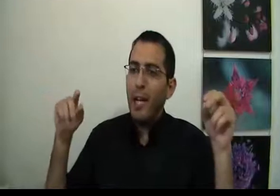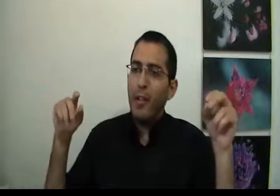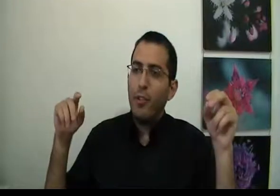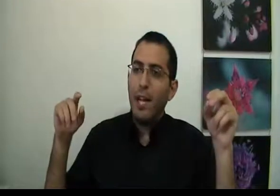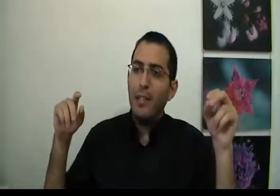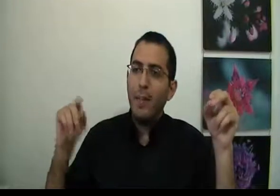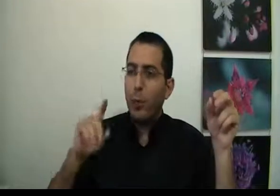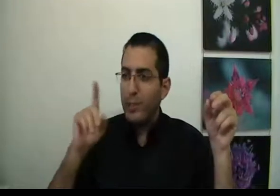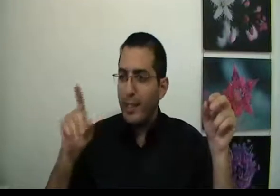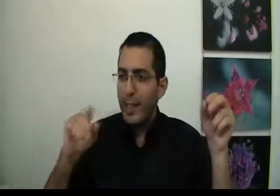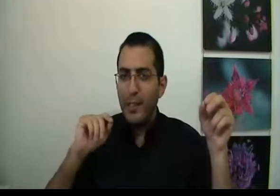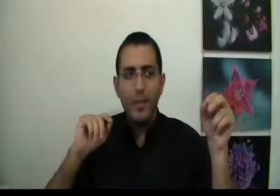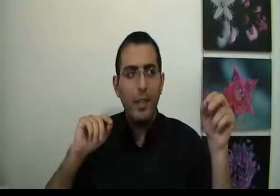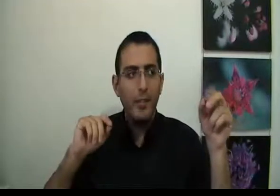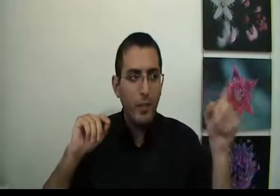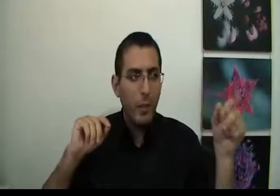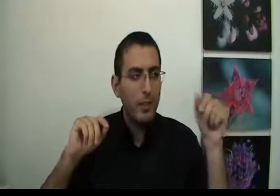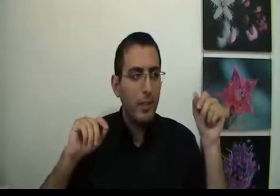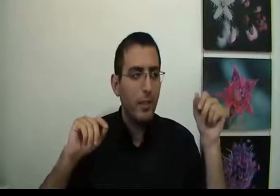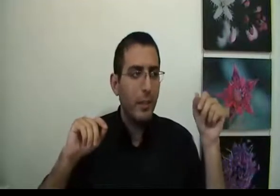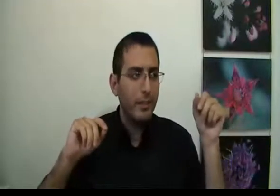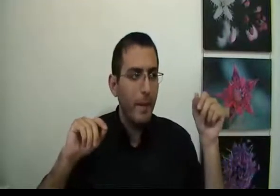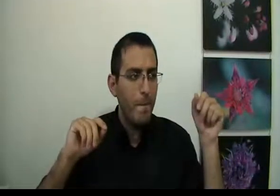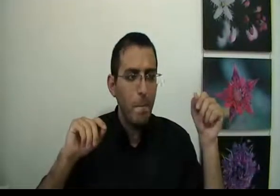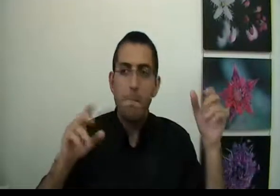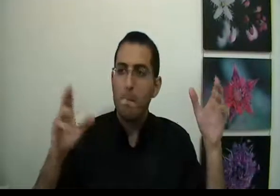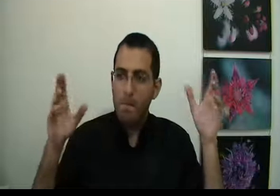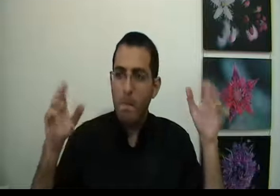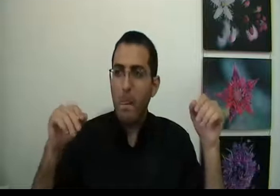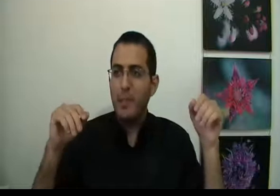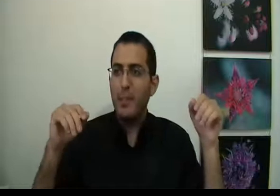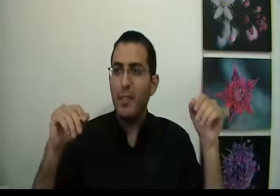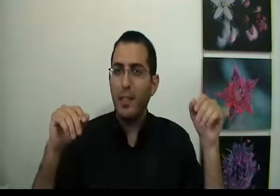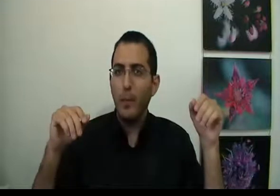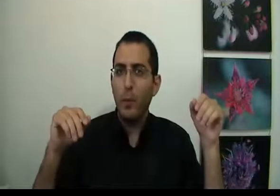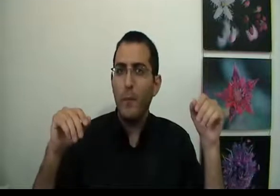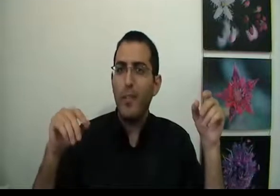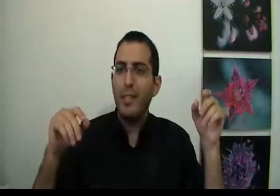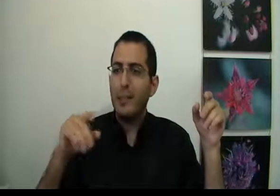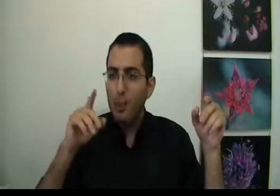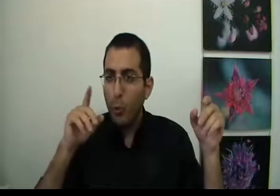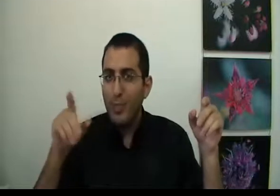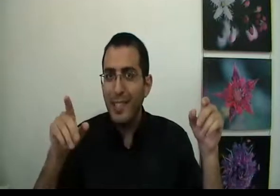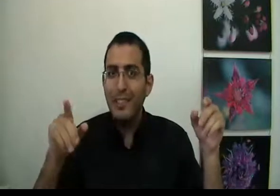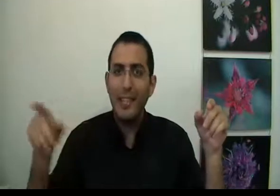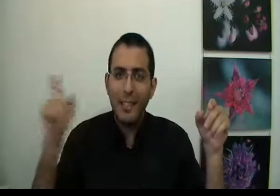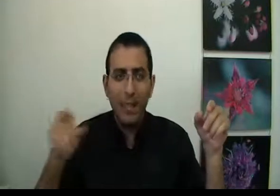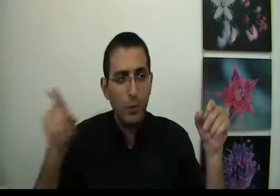והסיבה שהאדם רוצה את הדבר הזה ולא רוצה את הדבר הזה זה בסדר גמור אבל הסיבה שהוא רוצה את זה עד כדי כך שהוא